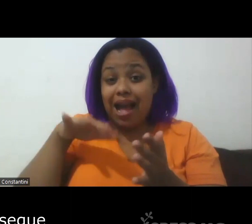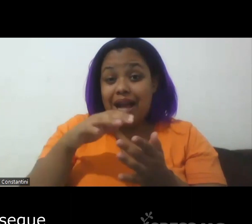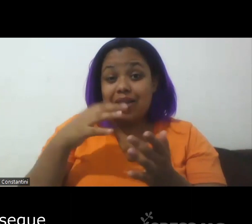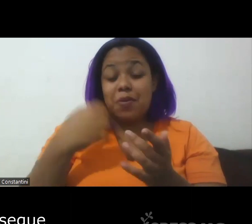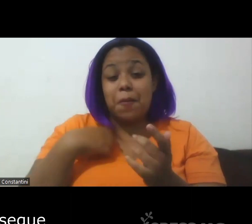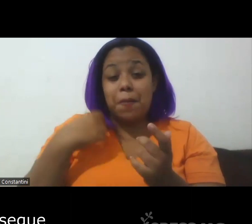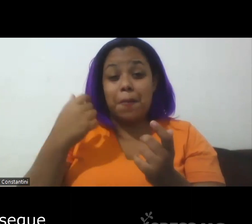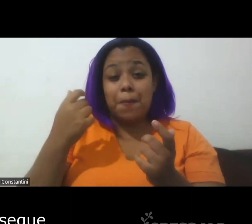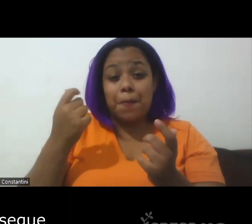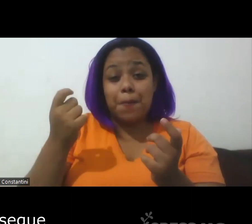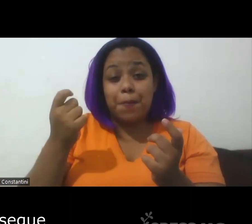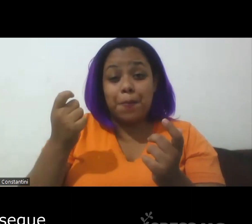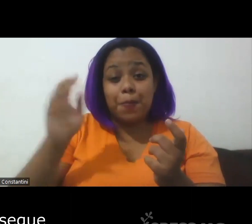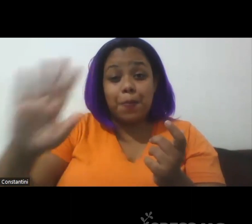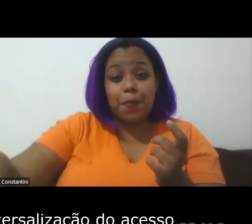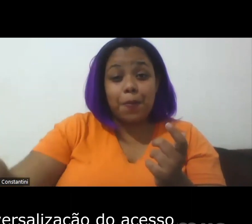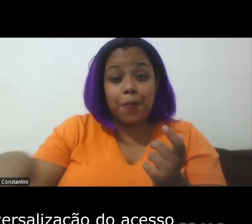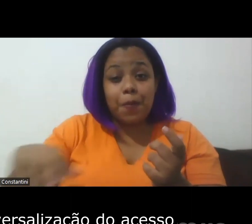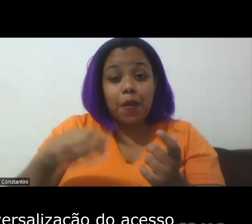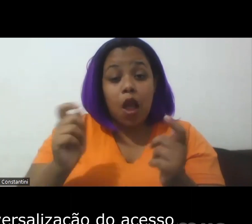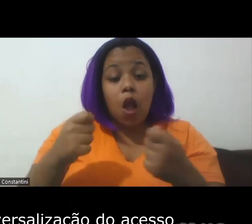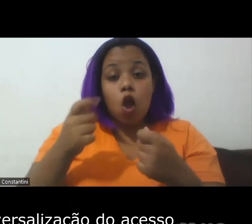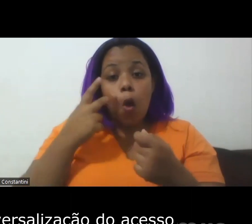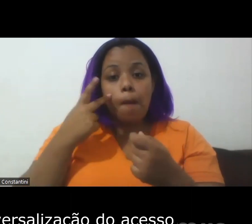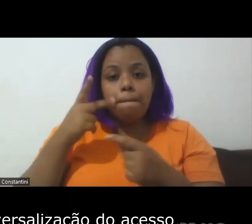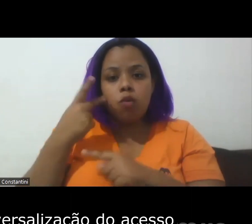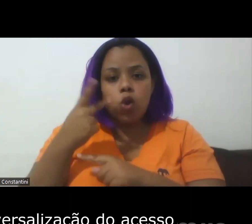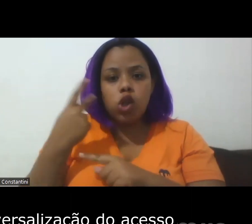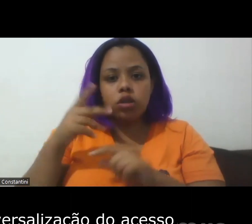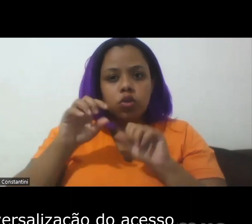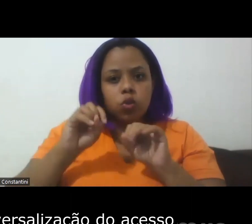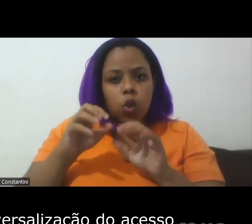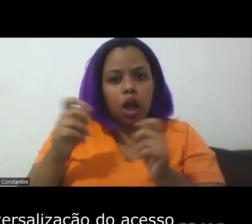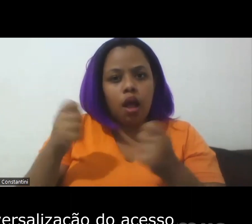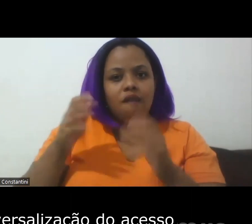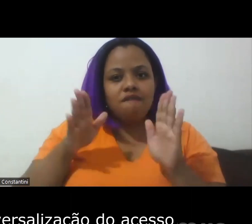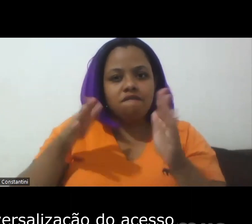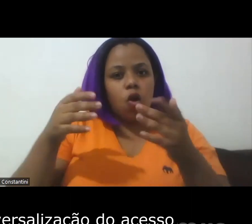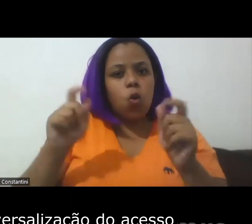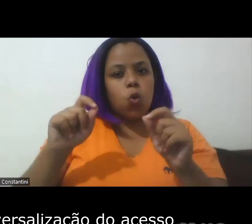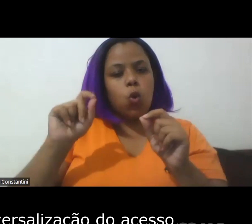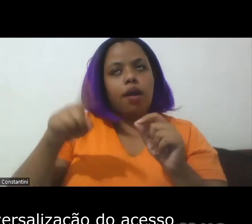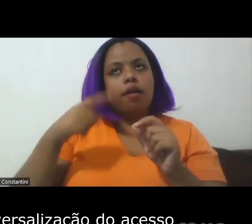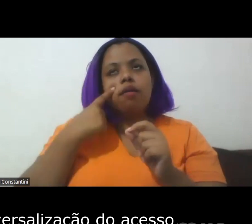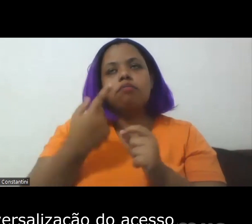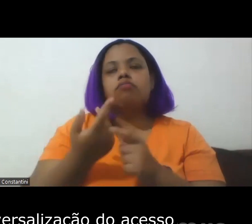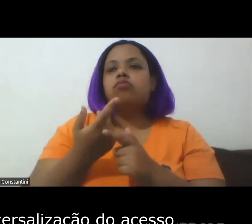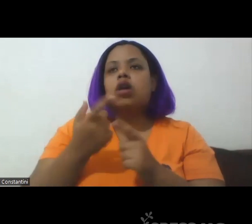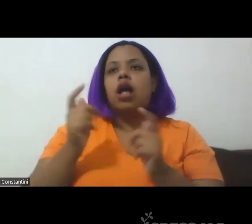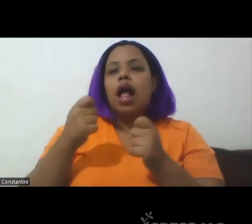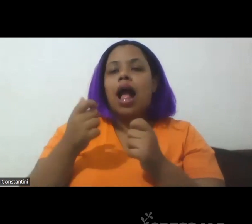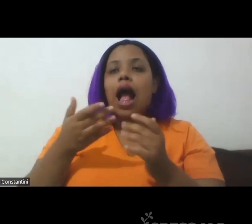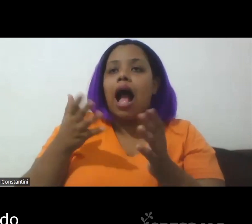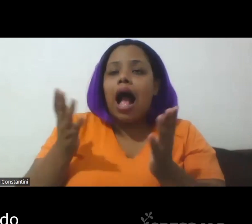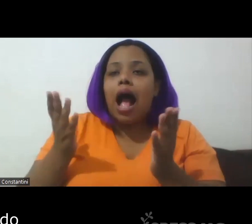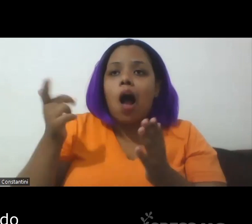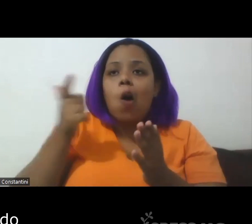ela só consegue ter como horizonte a universalização do acesso